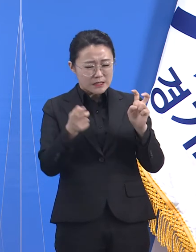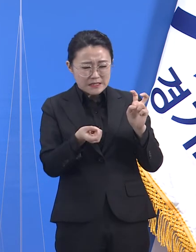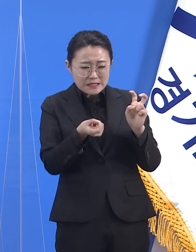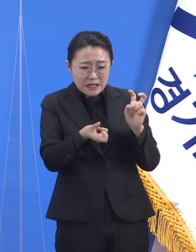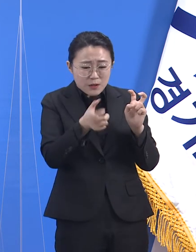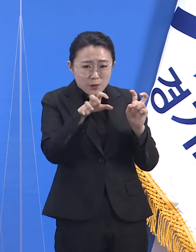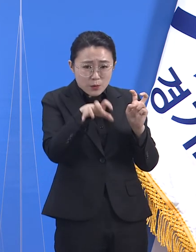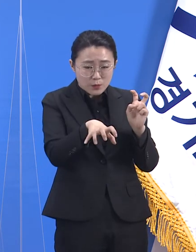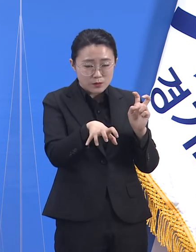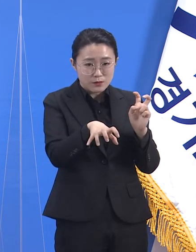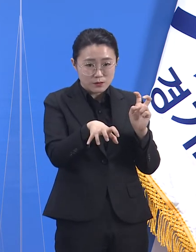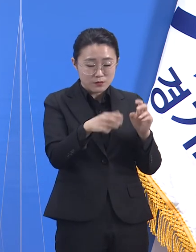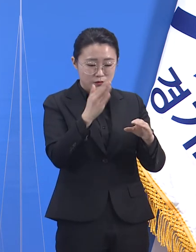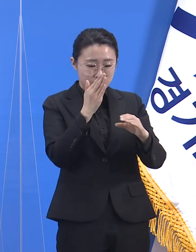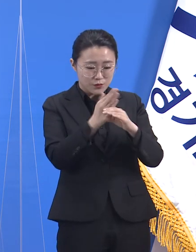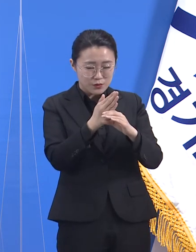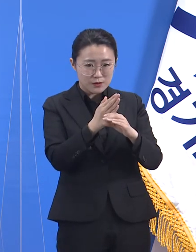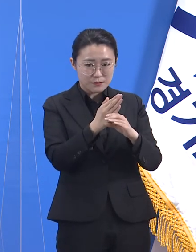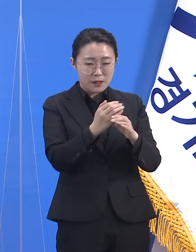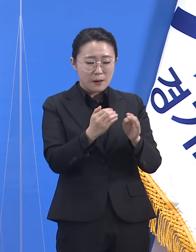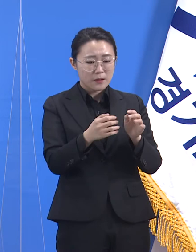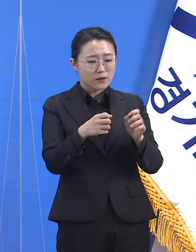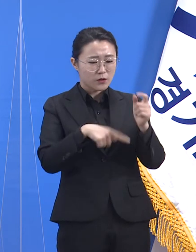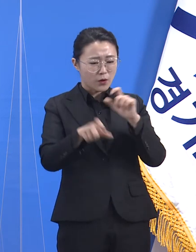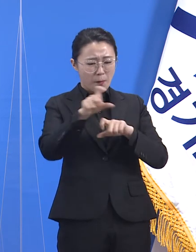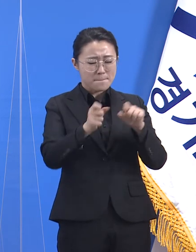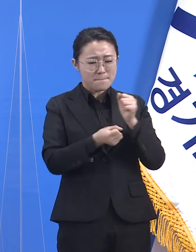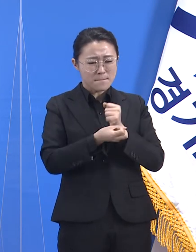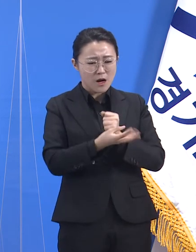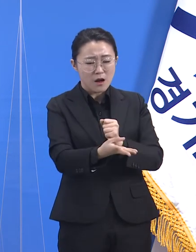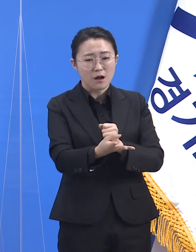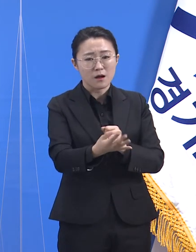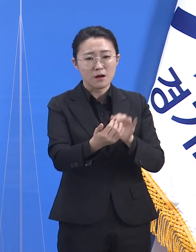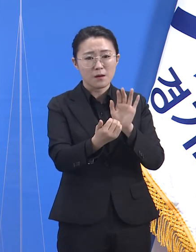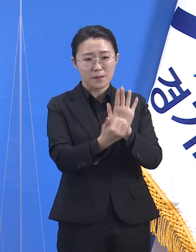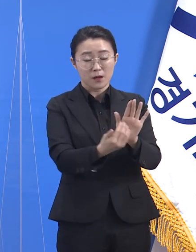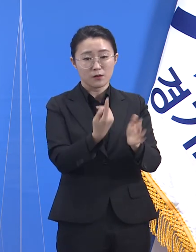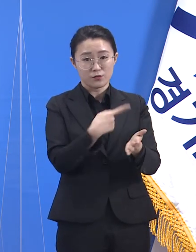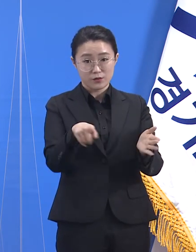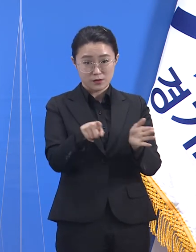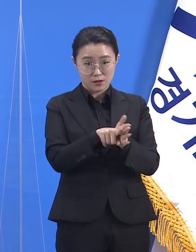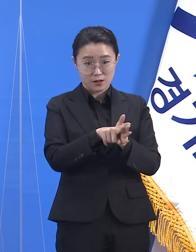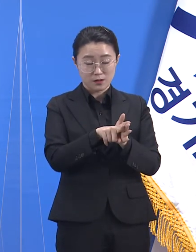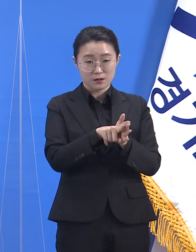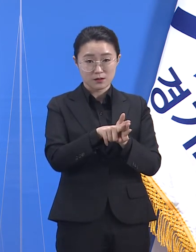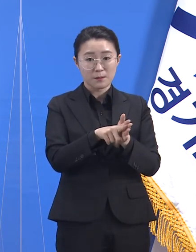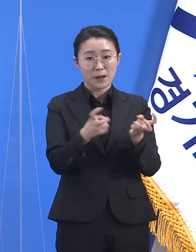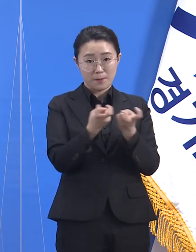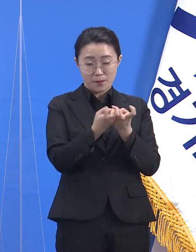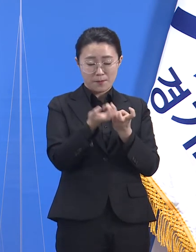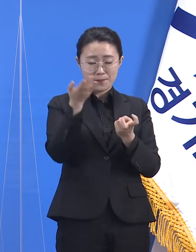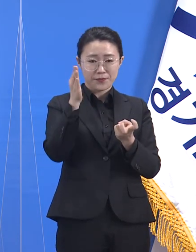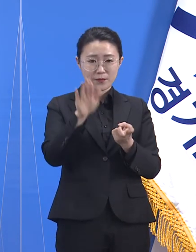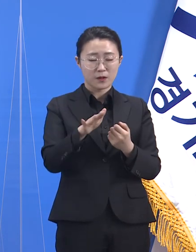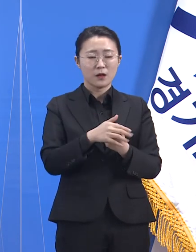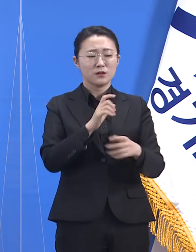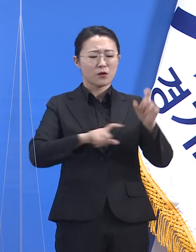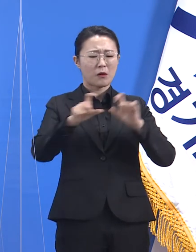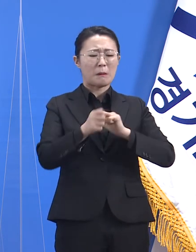유행이 지역 사회로 빠르게 확산될 때에는 그것만으로 충분치 않습니다.